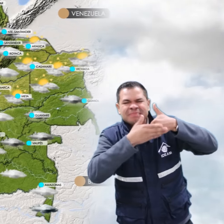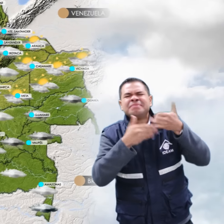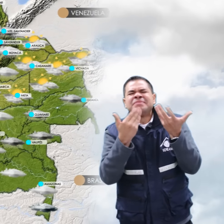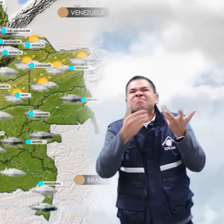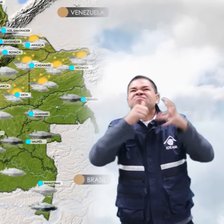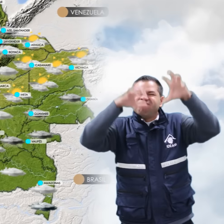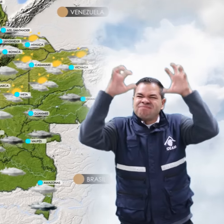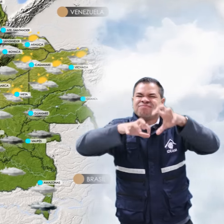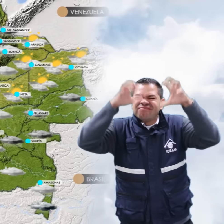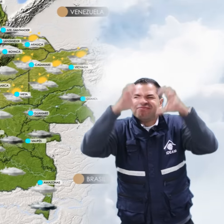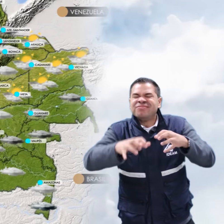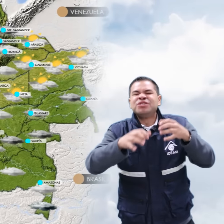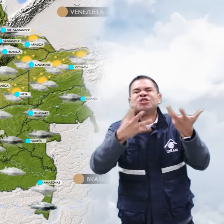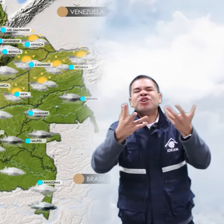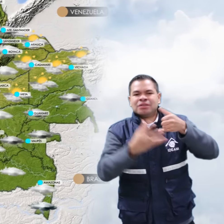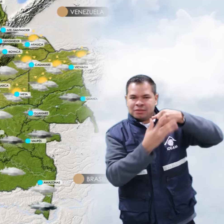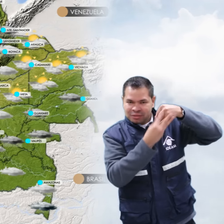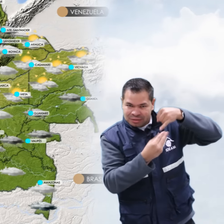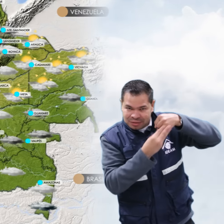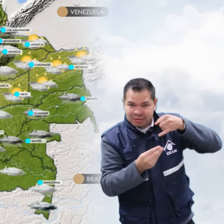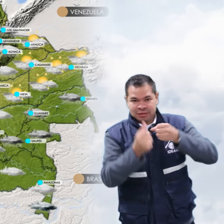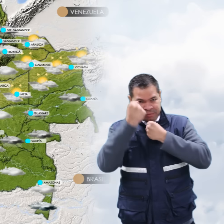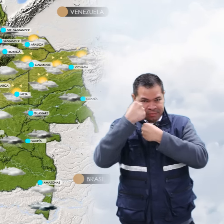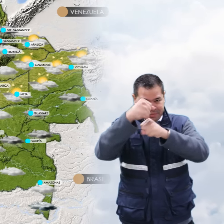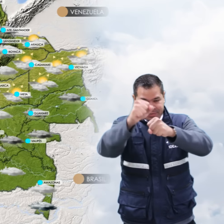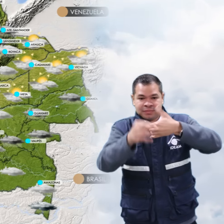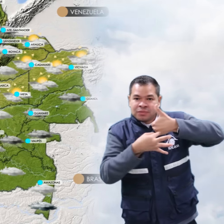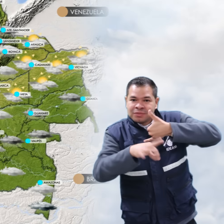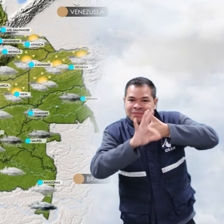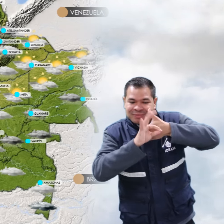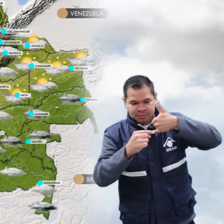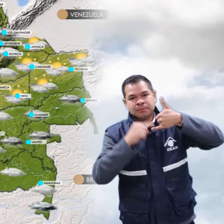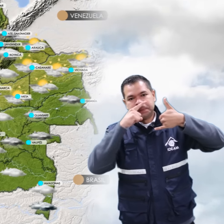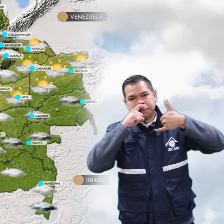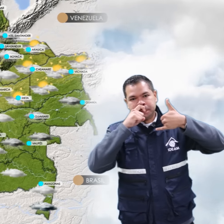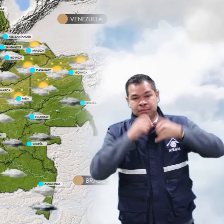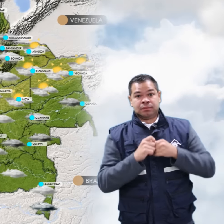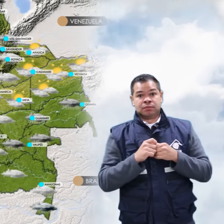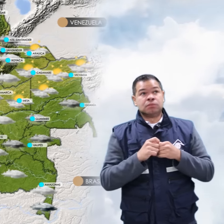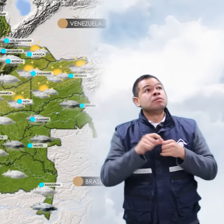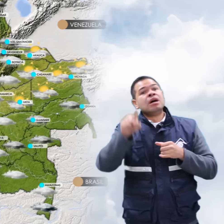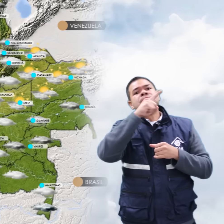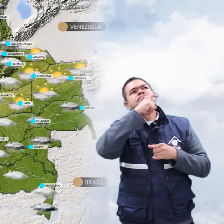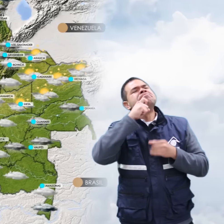hacia sectores de Guainía, Baupés, Guaviare y Amazonas. Predominue condiciones secas en